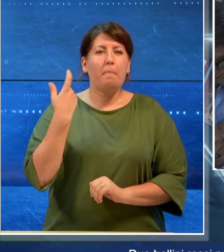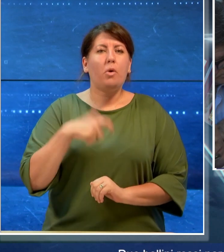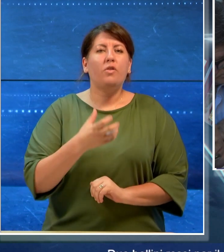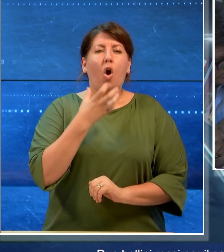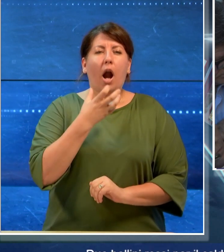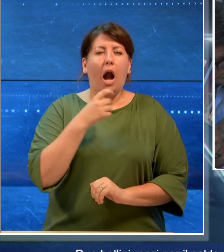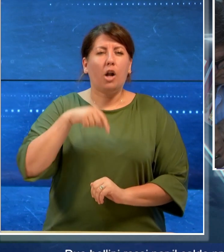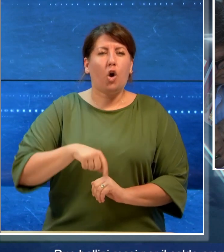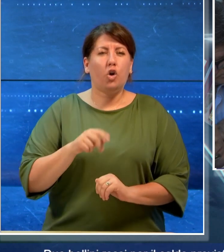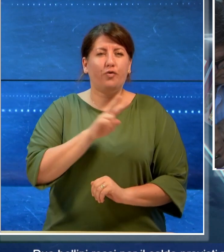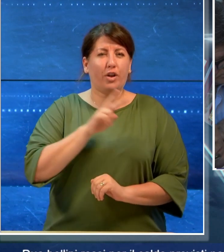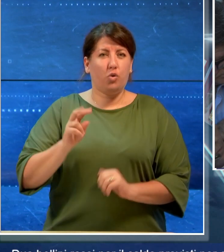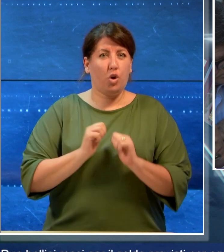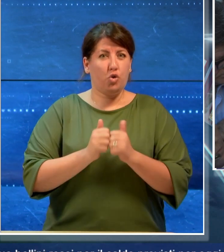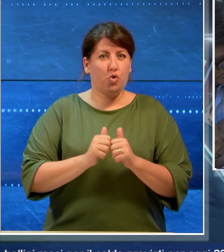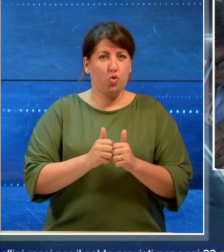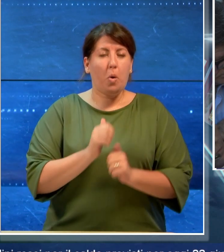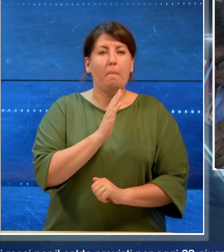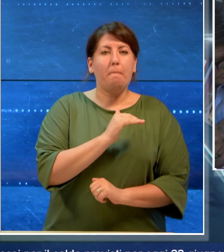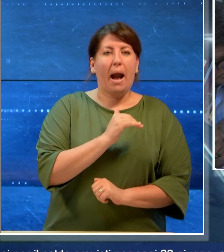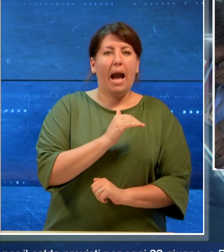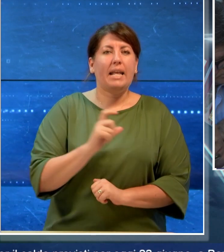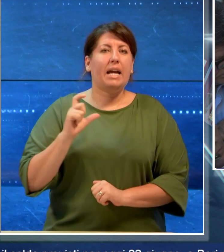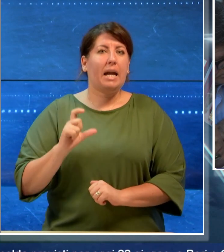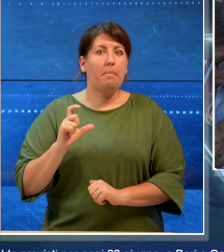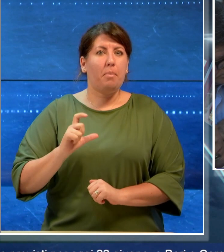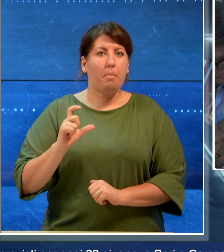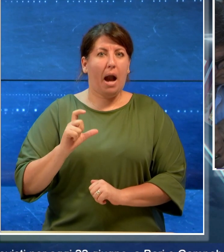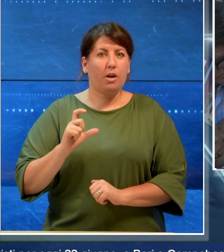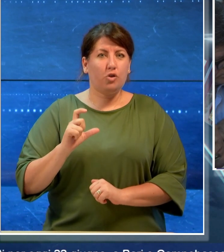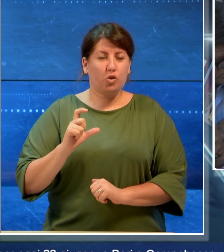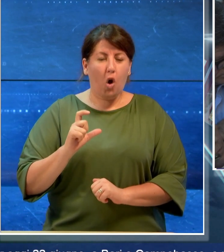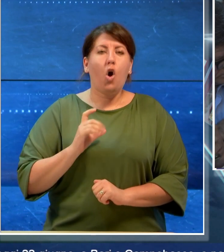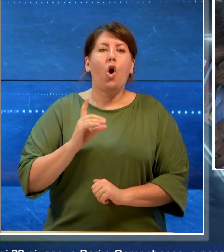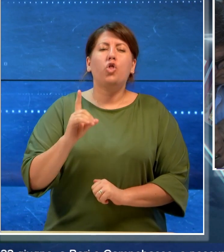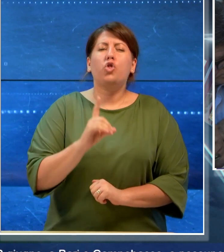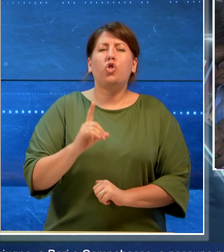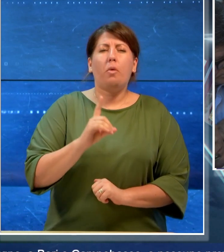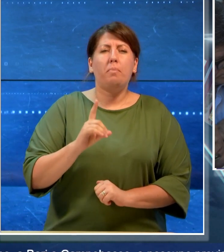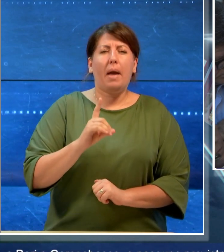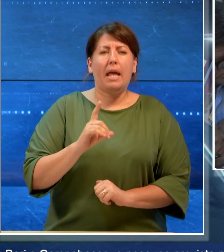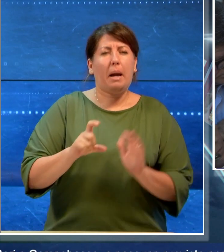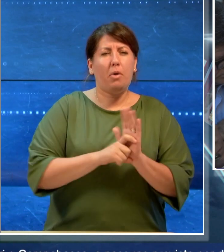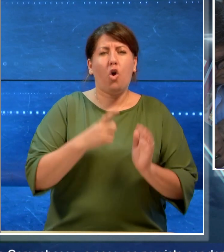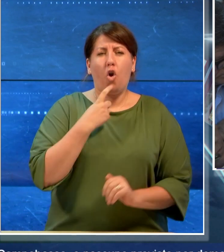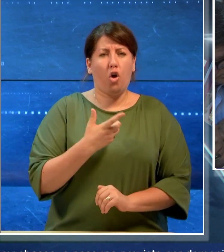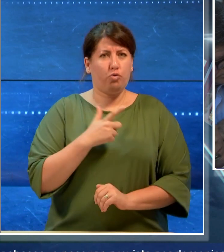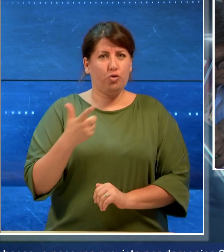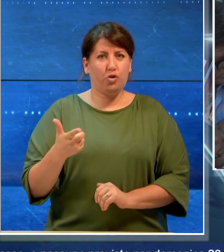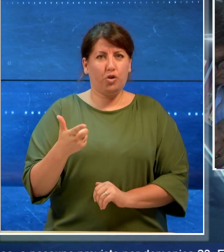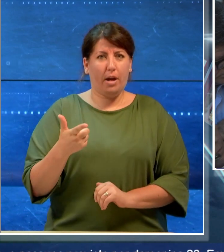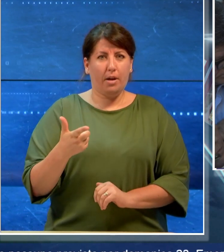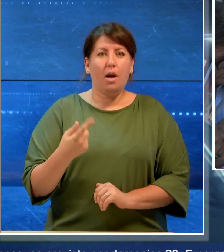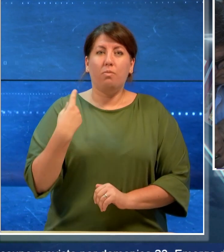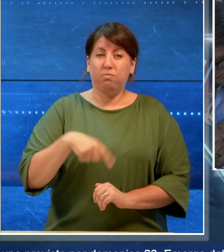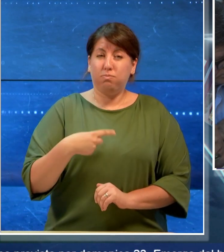giugno a Bari e Campobasso. E nessuno previsto per domenica 23. Emerge